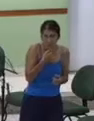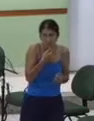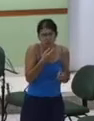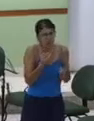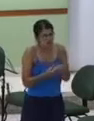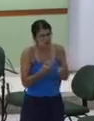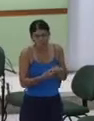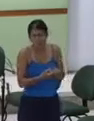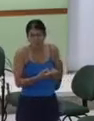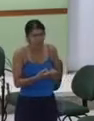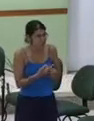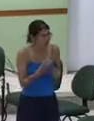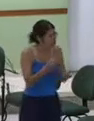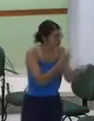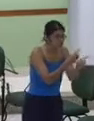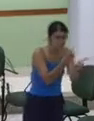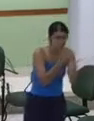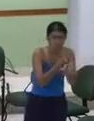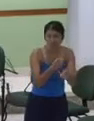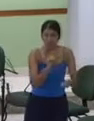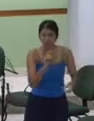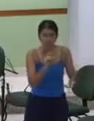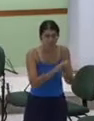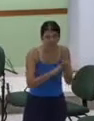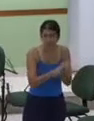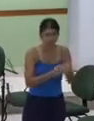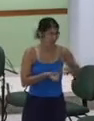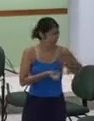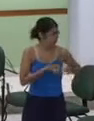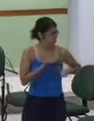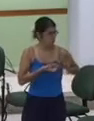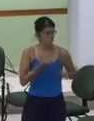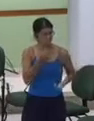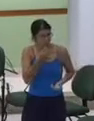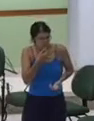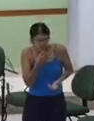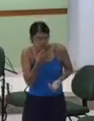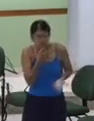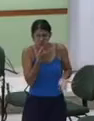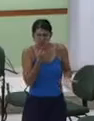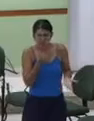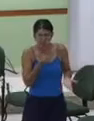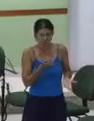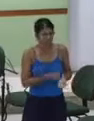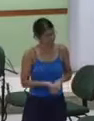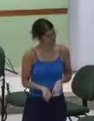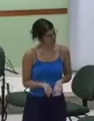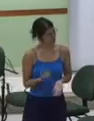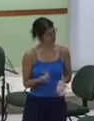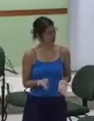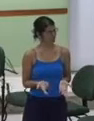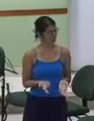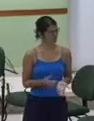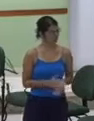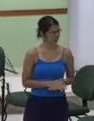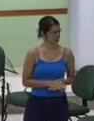eram lamúrias, tristezas. Algumas, até esposa de pastor que tinha escrito, que